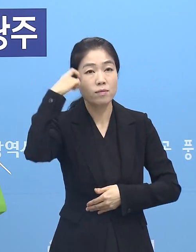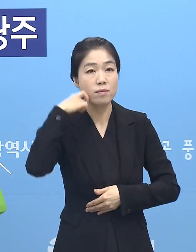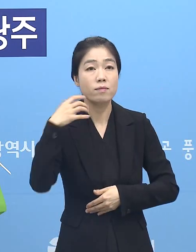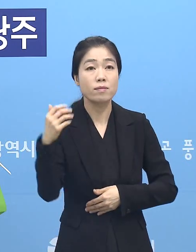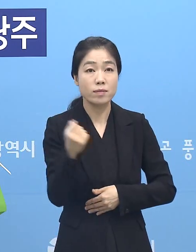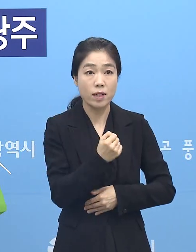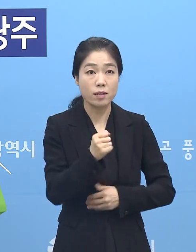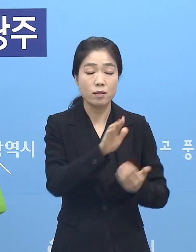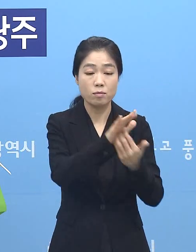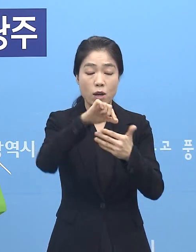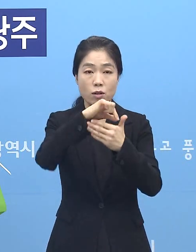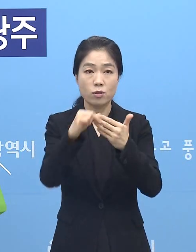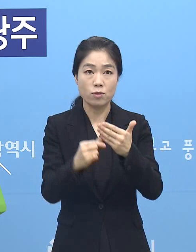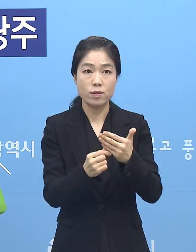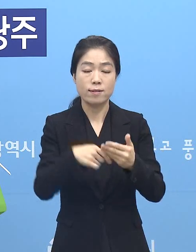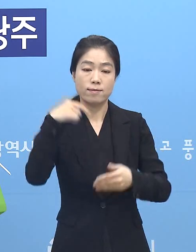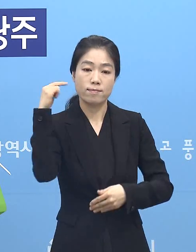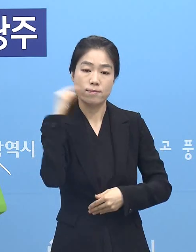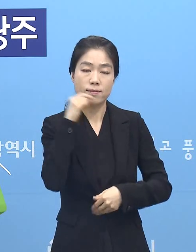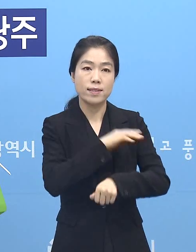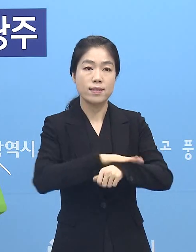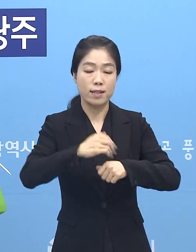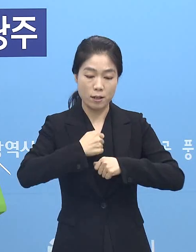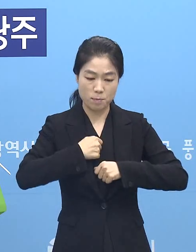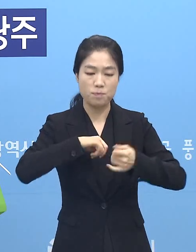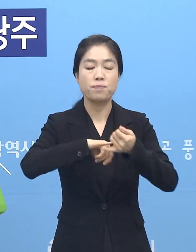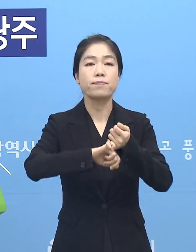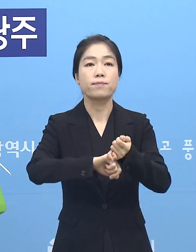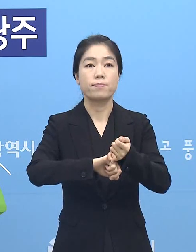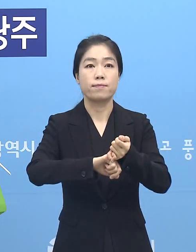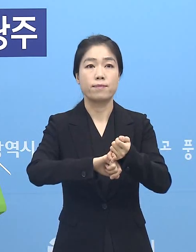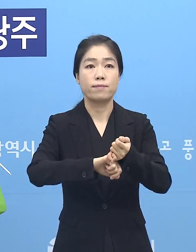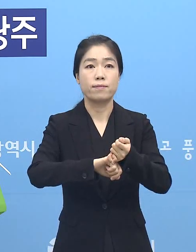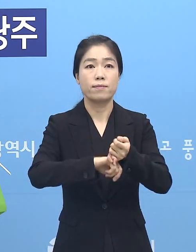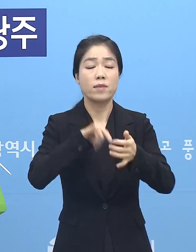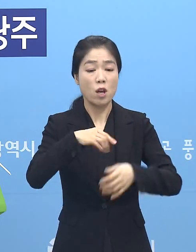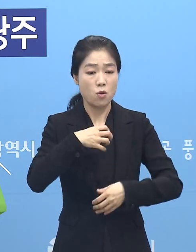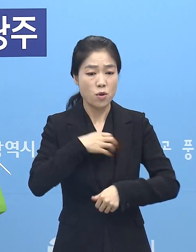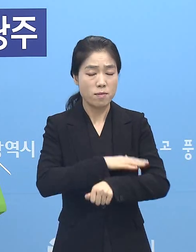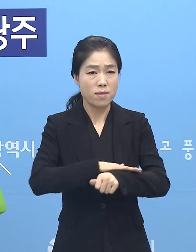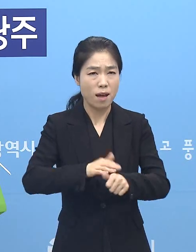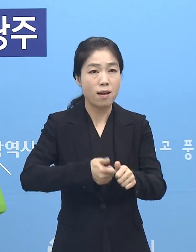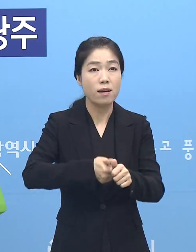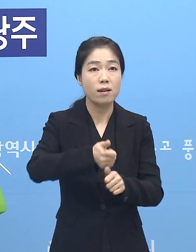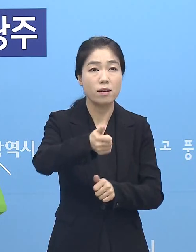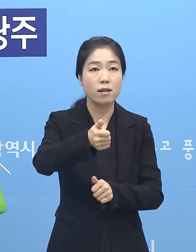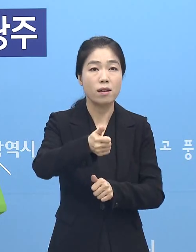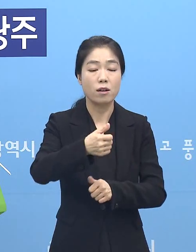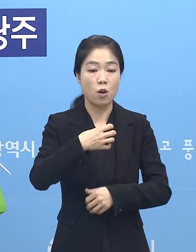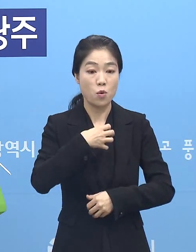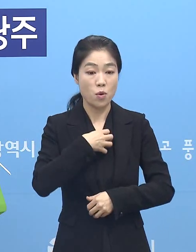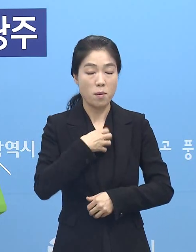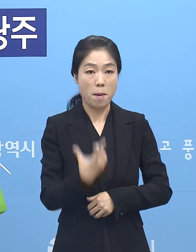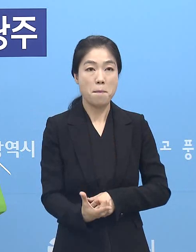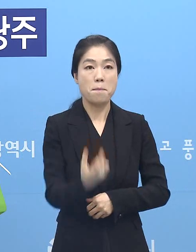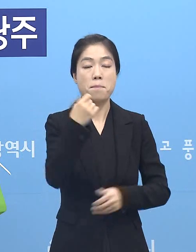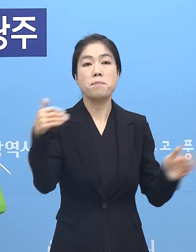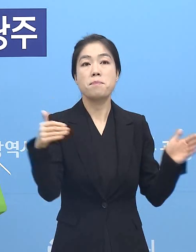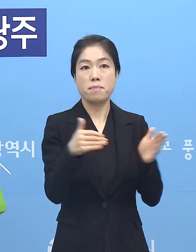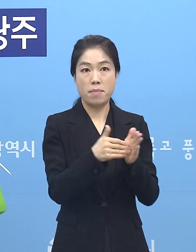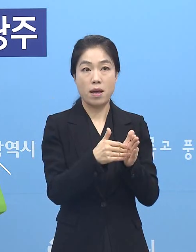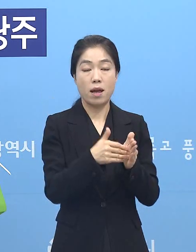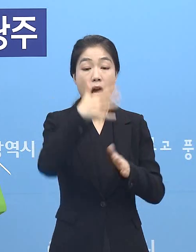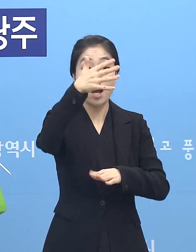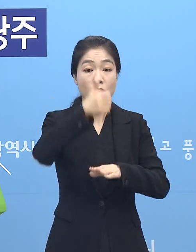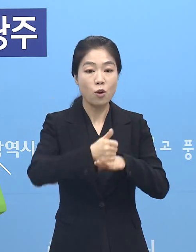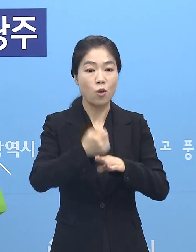방역수칙을 철저히 지키겠습니다. 이 고비를 잘 넘겨 위기가 하루빨리 종식되어